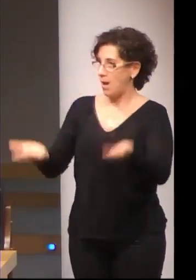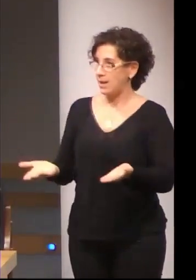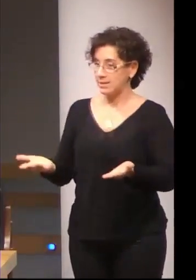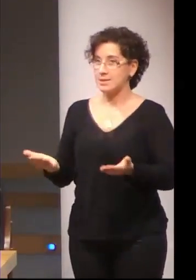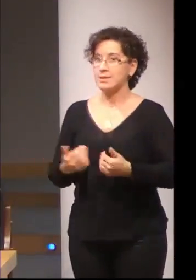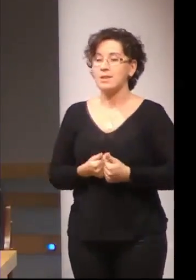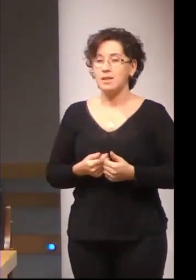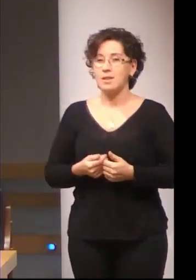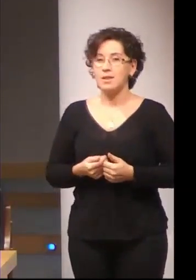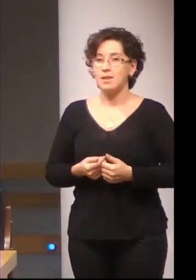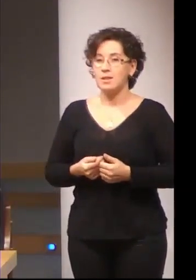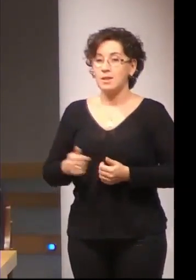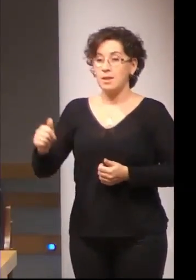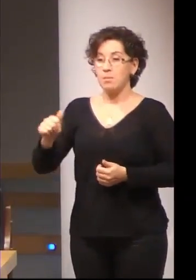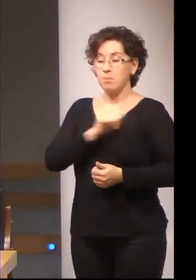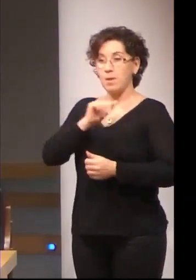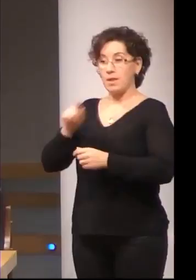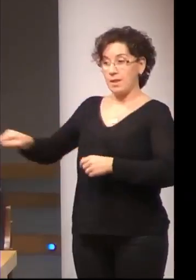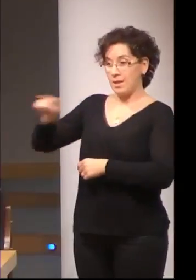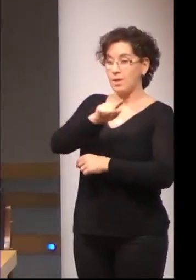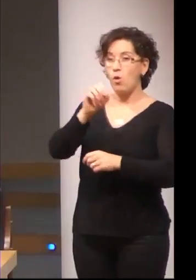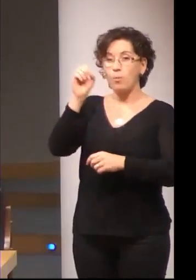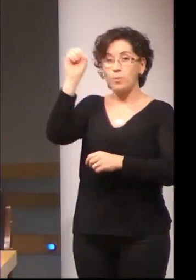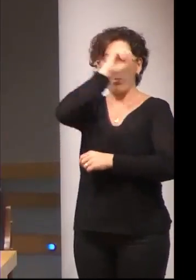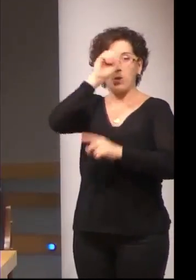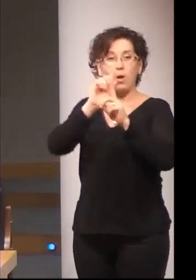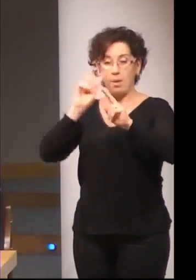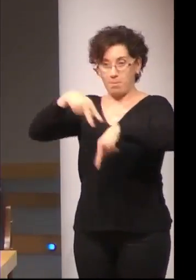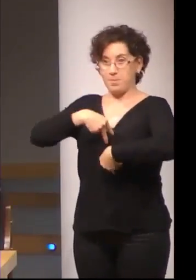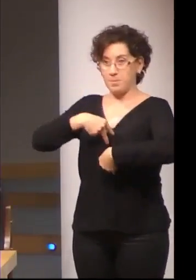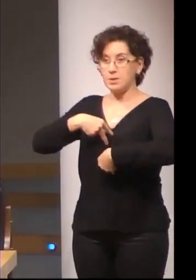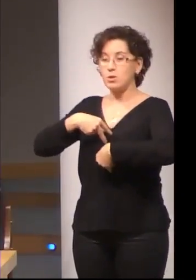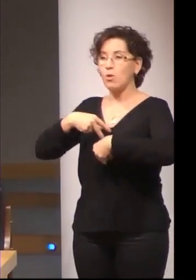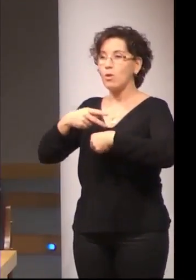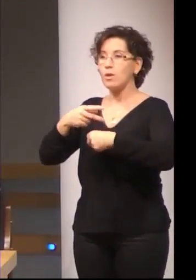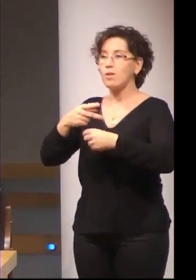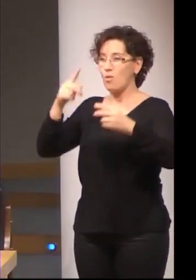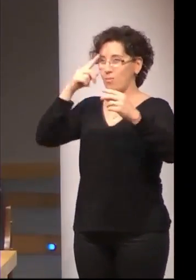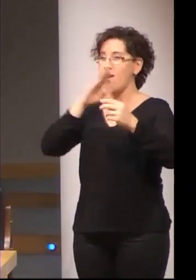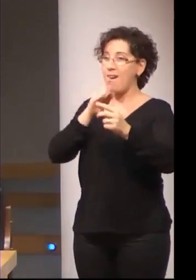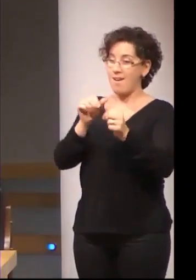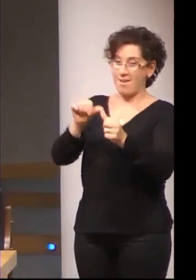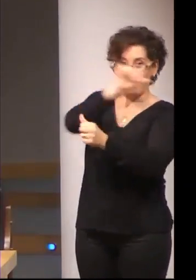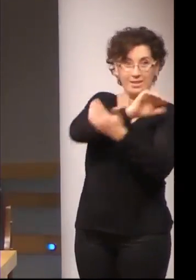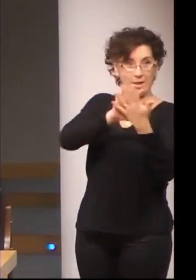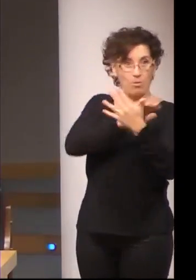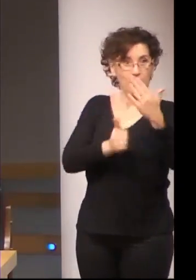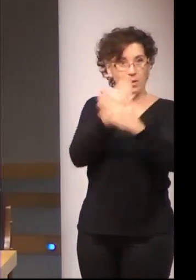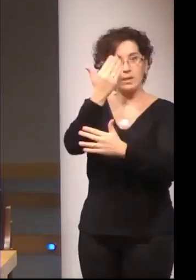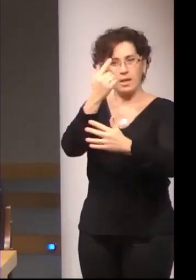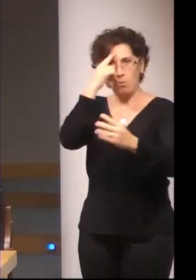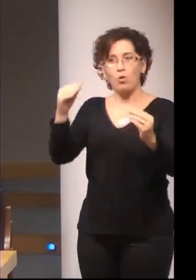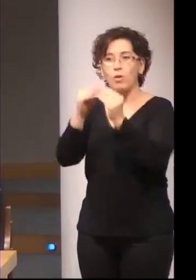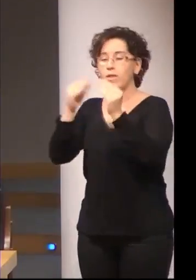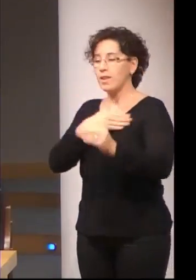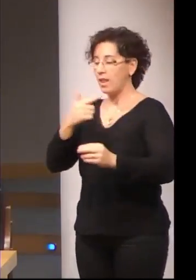esta mañana y creo que de esta tarde y es una visión muy transversal en lo que pueden seguir estudiando